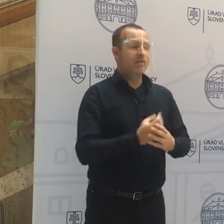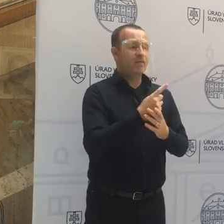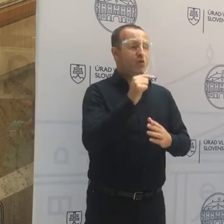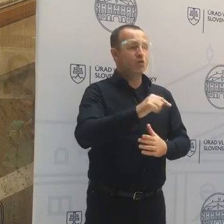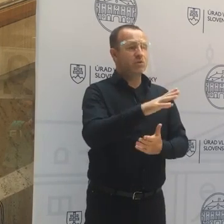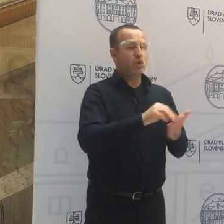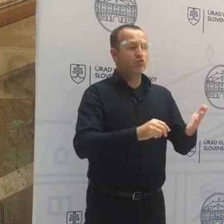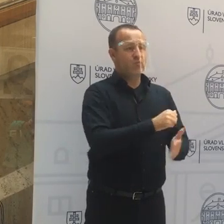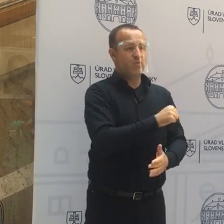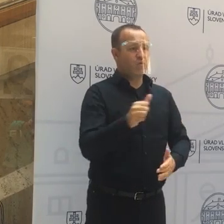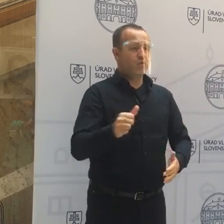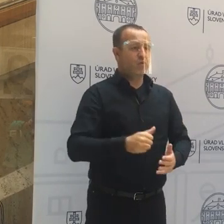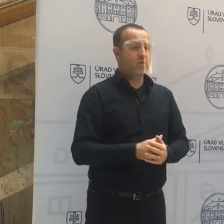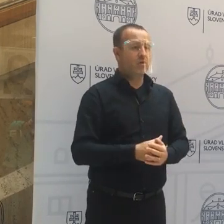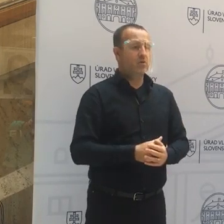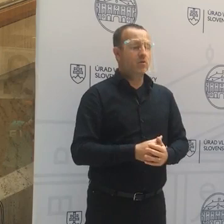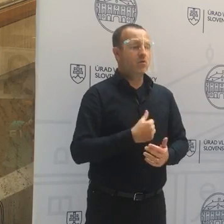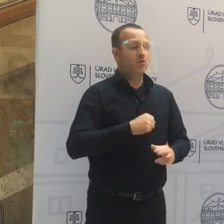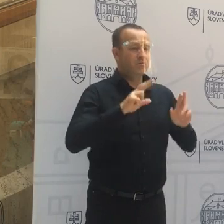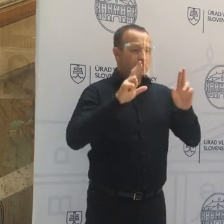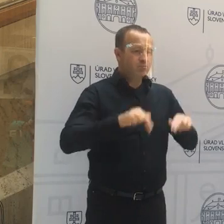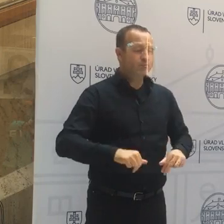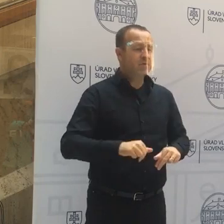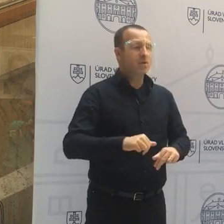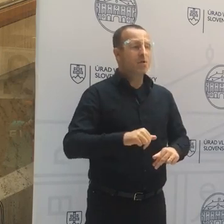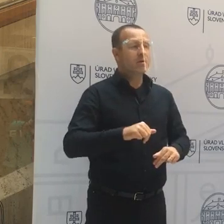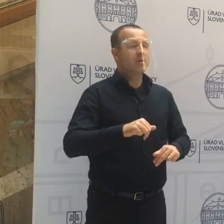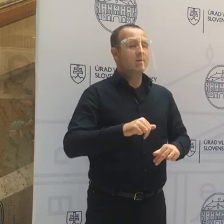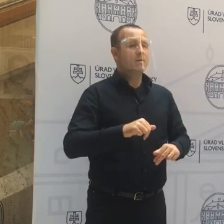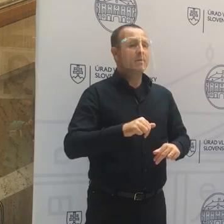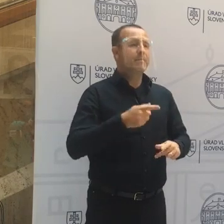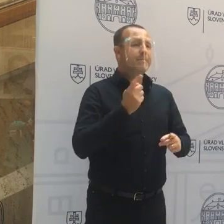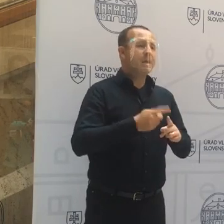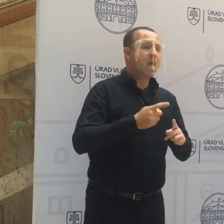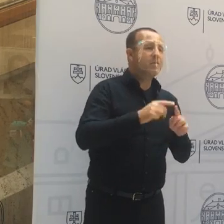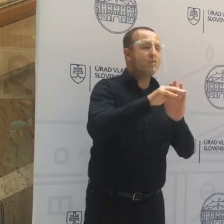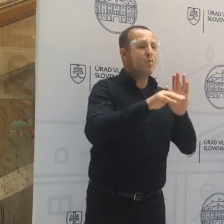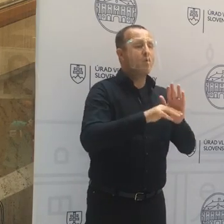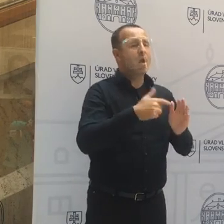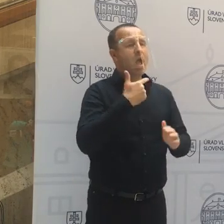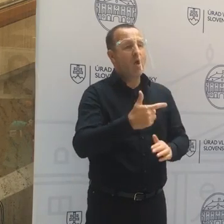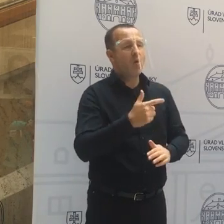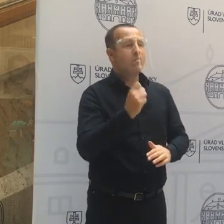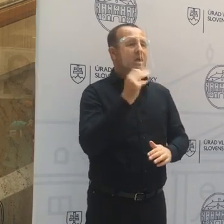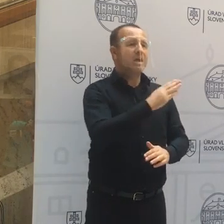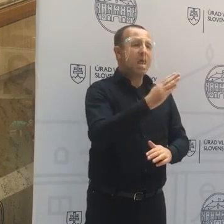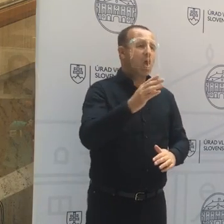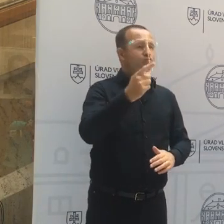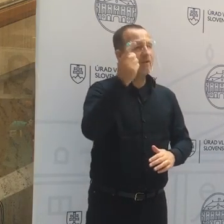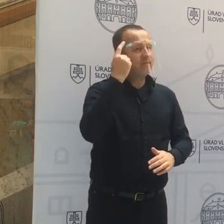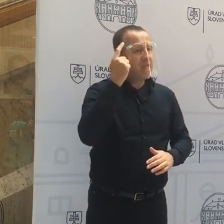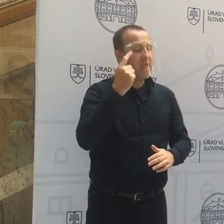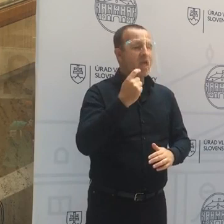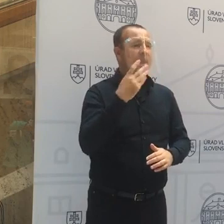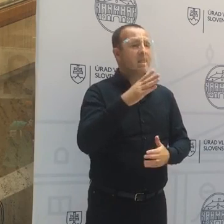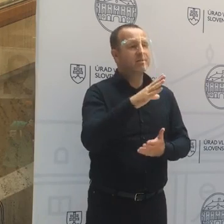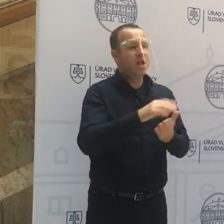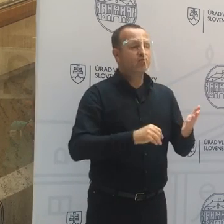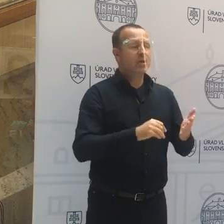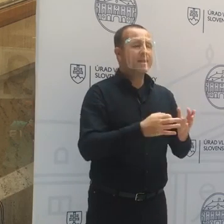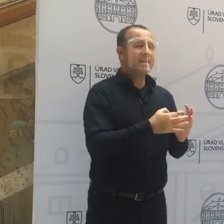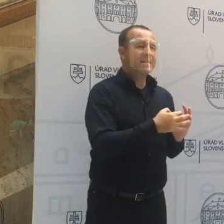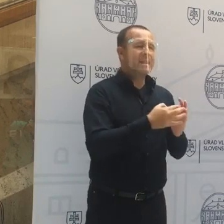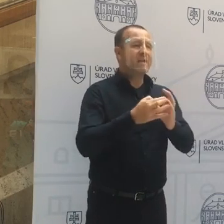začiatku roka čítateľné a predvydateľné prostredie, aby každý vedel, do momentu, kým sa spustí ten tzv. trvalý